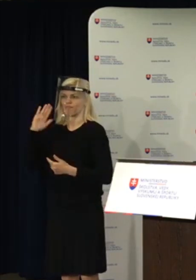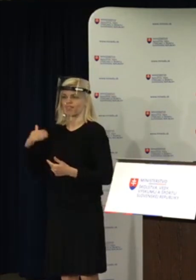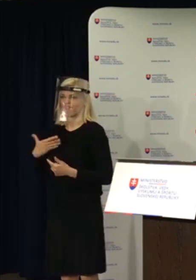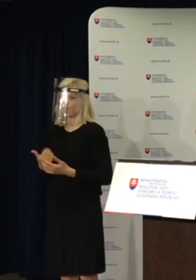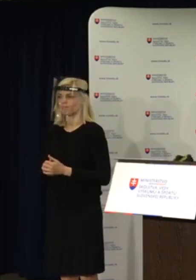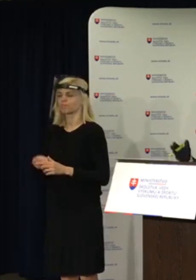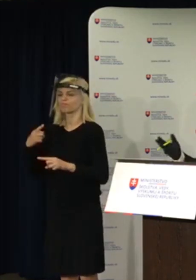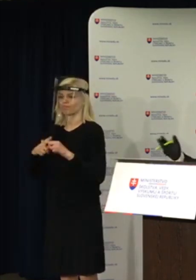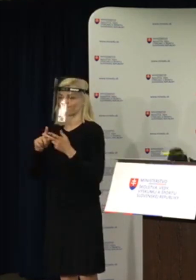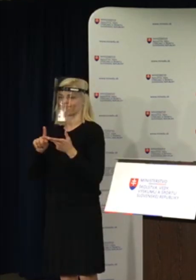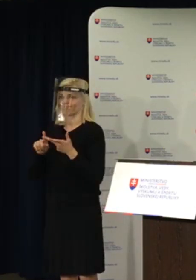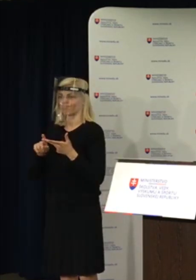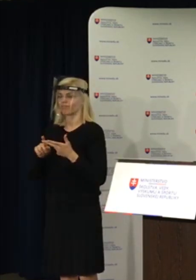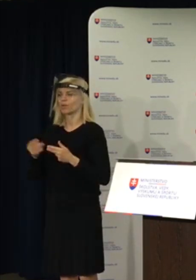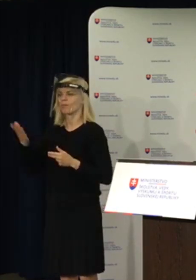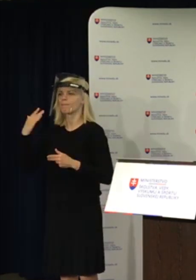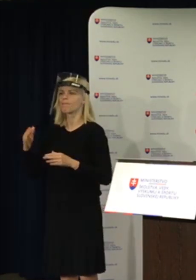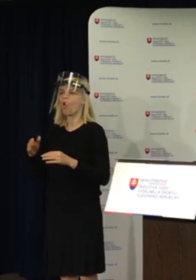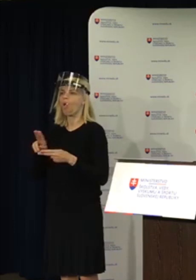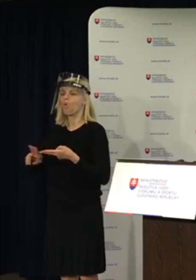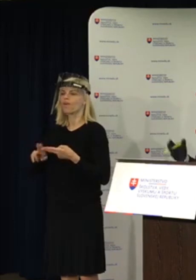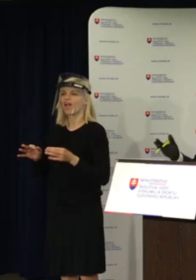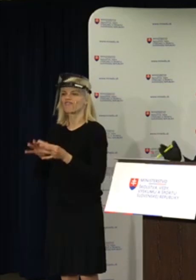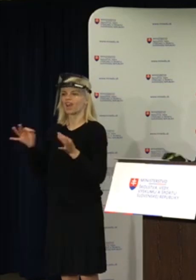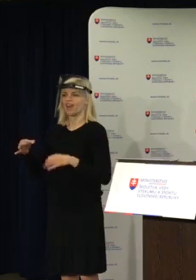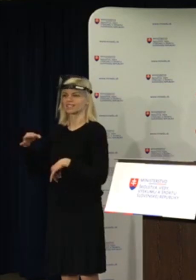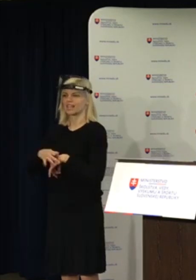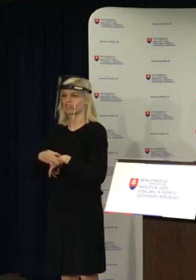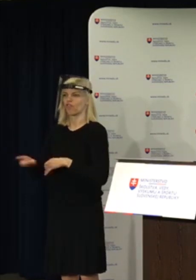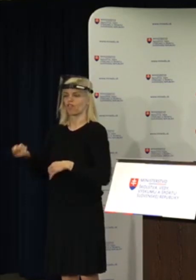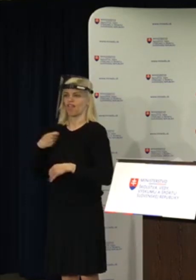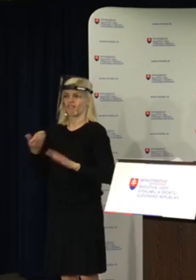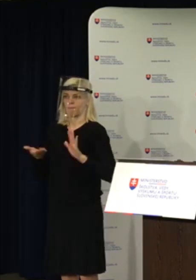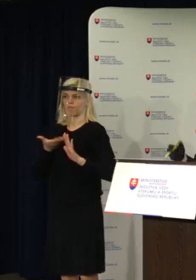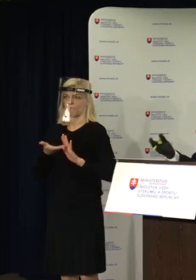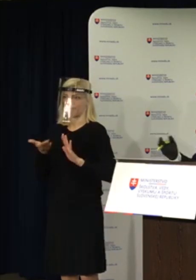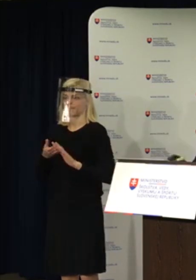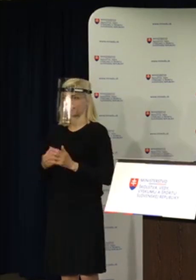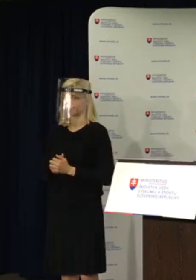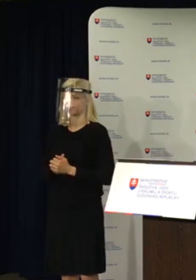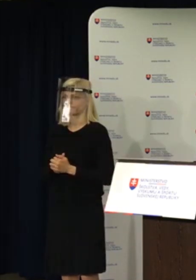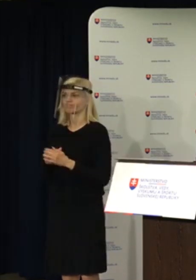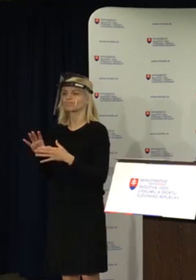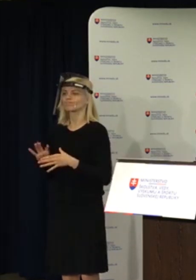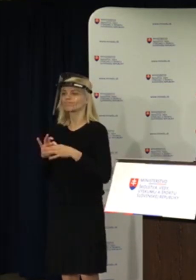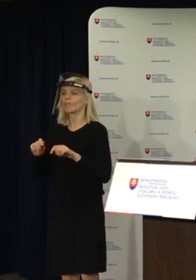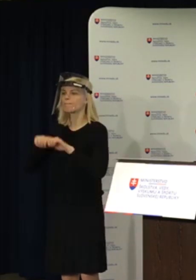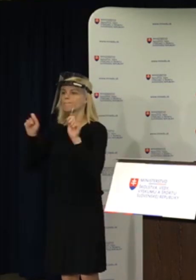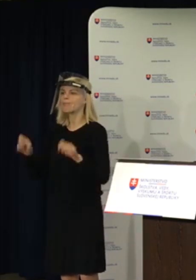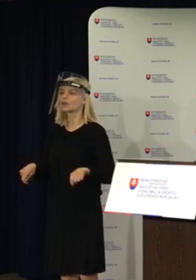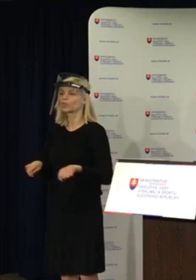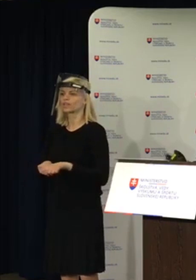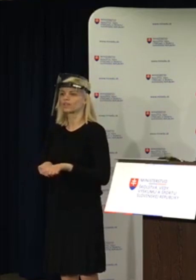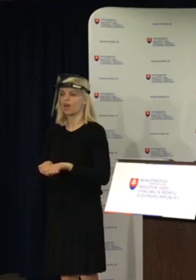zdravotníctva pred týždňom dal tie pripomienky na maturitu alebo podmienky, ale na maturitu tak, ako ju poznáme z